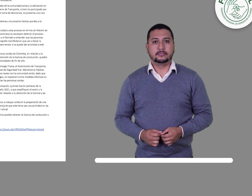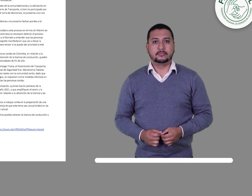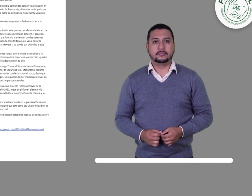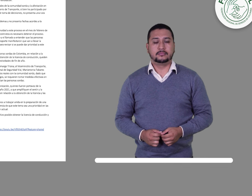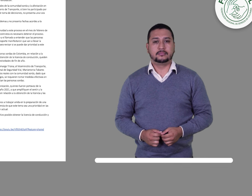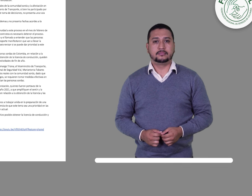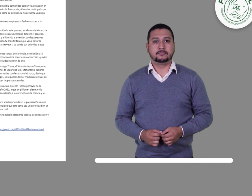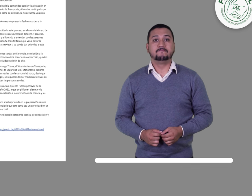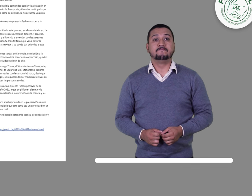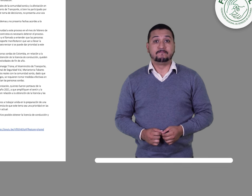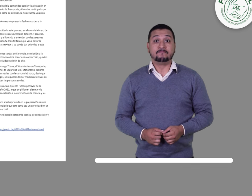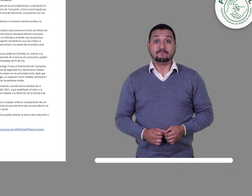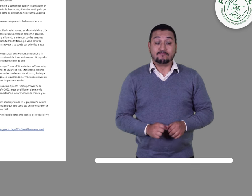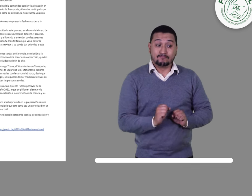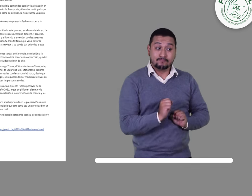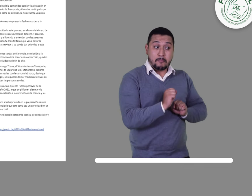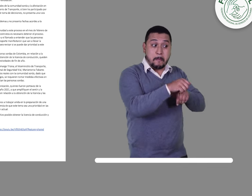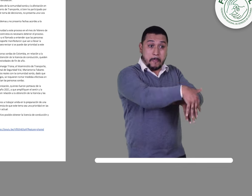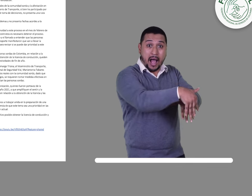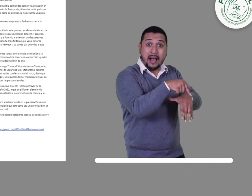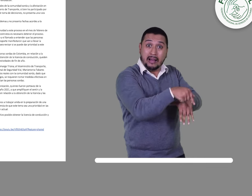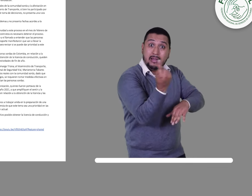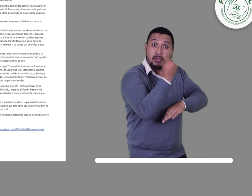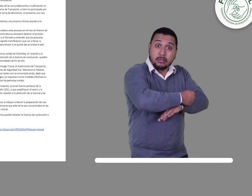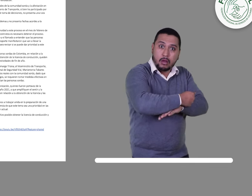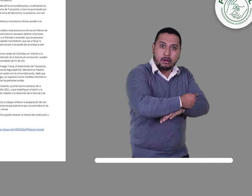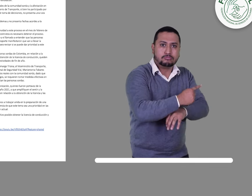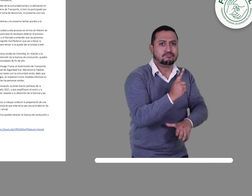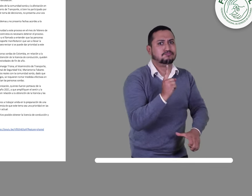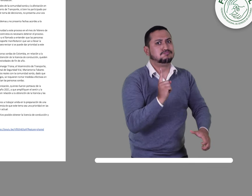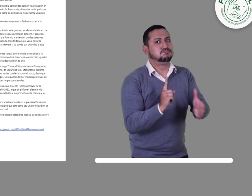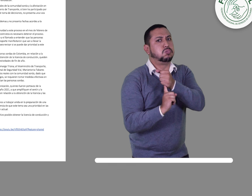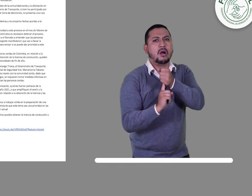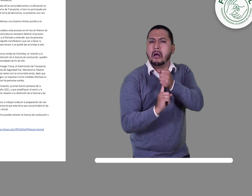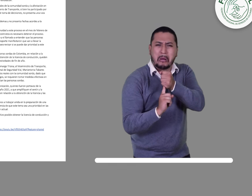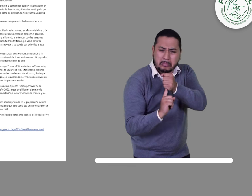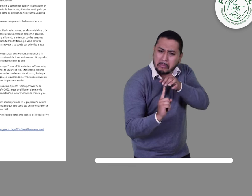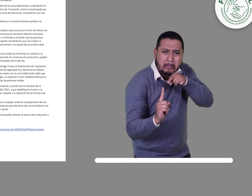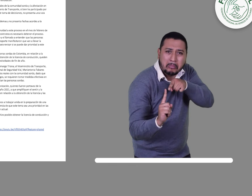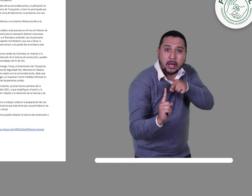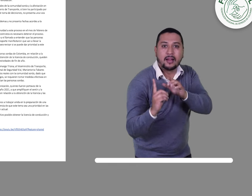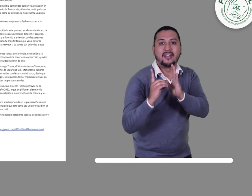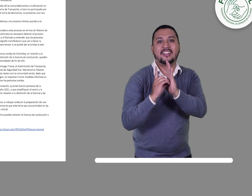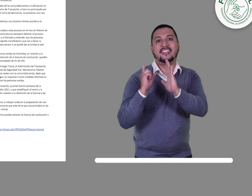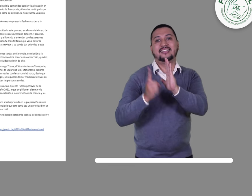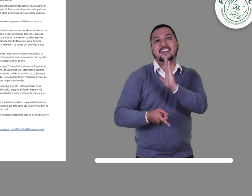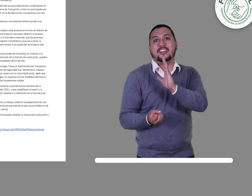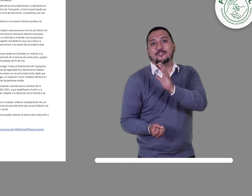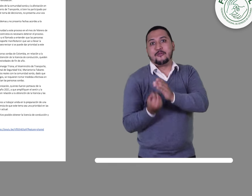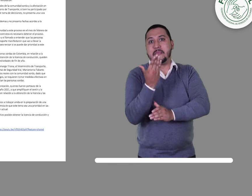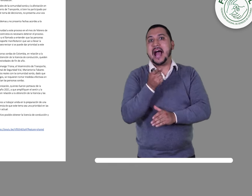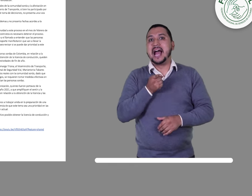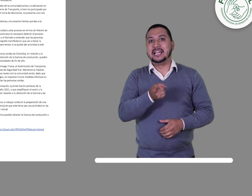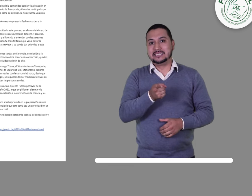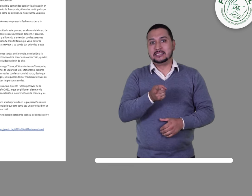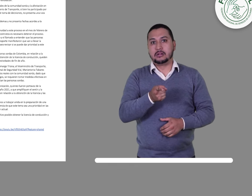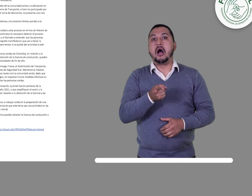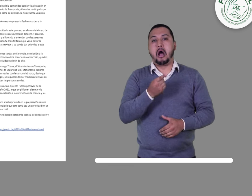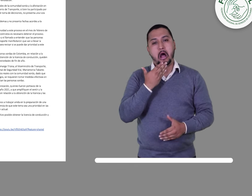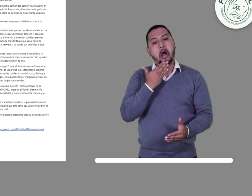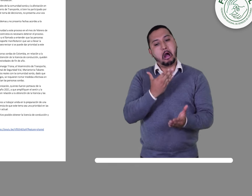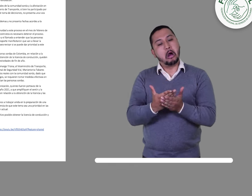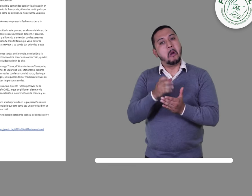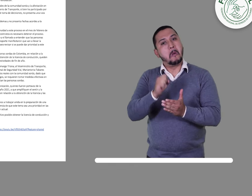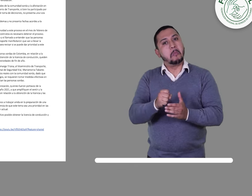La movilización a través del plantón logró el decreto que hizo posible obtener la licencia de conducción